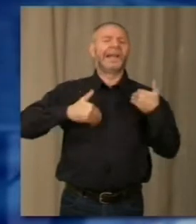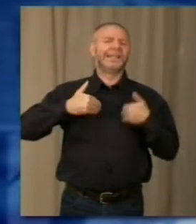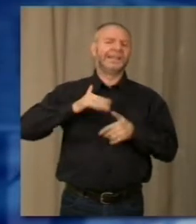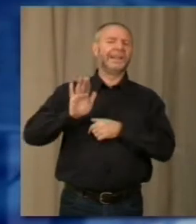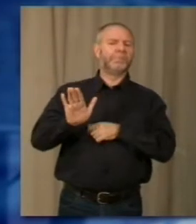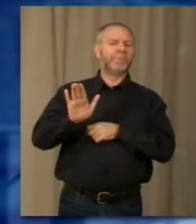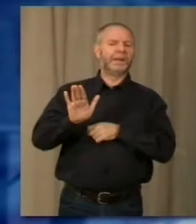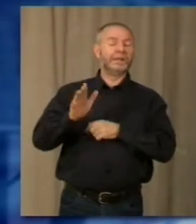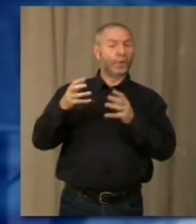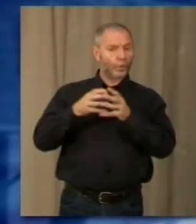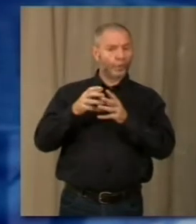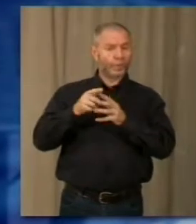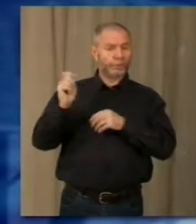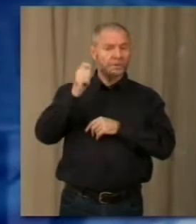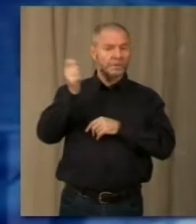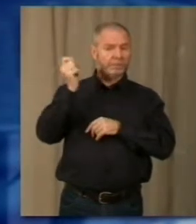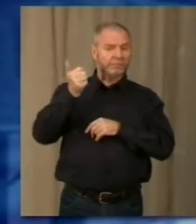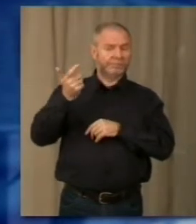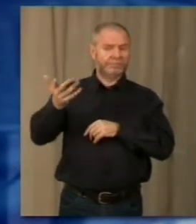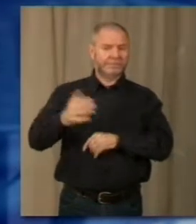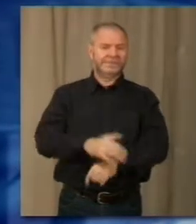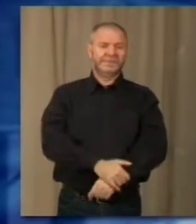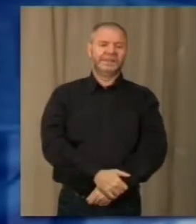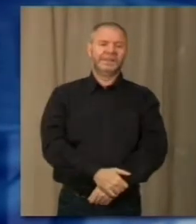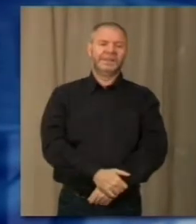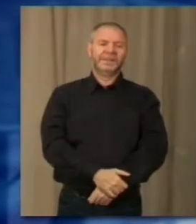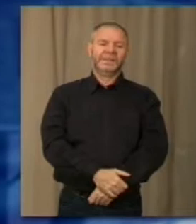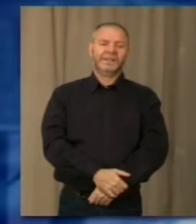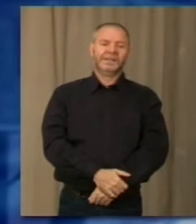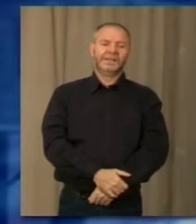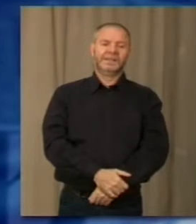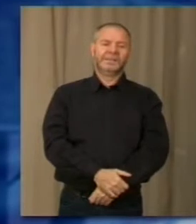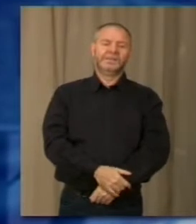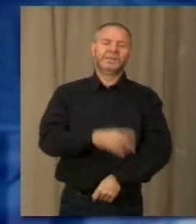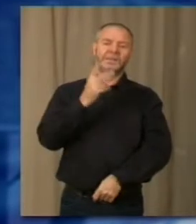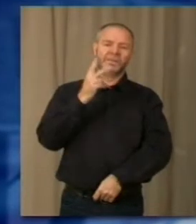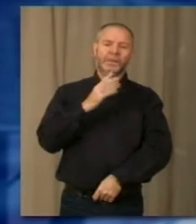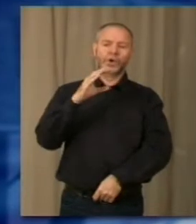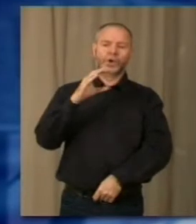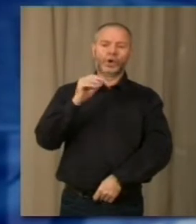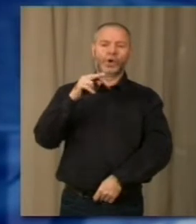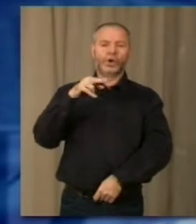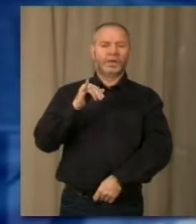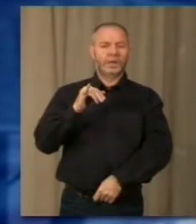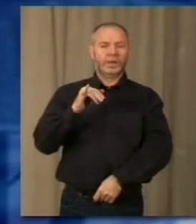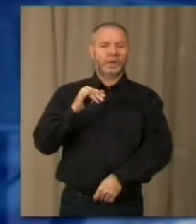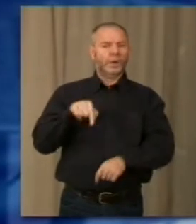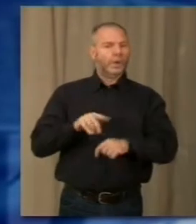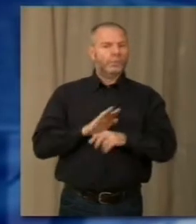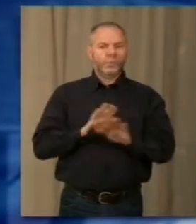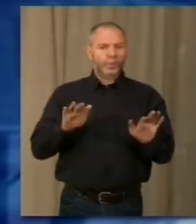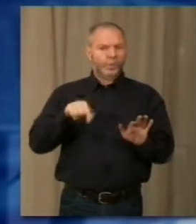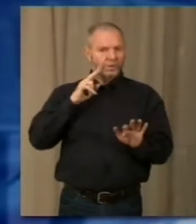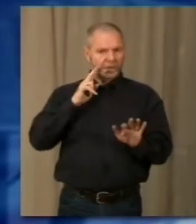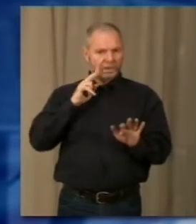un gruppo che conquista parecchi successi. Quindi non esiste più il CONI purtroppo a Verbagna, siamo il